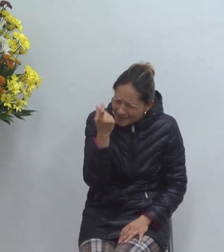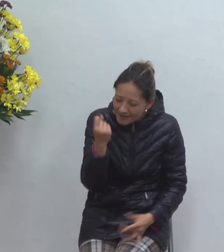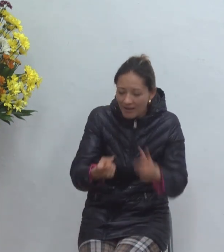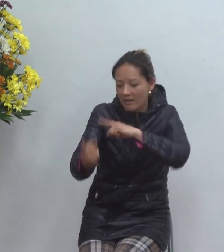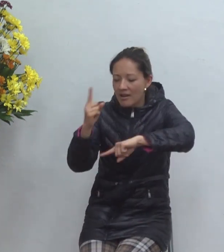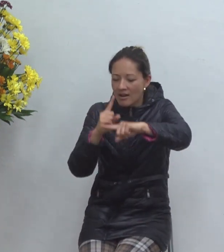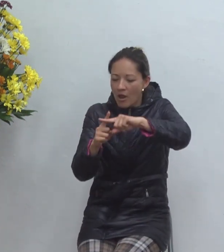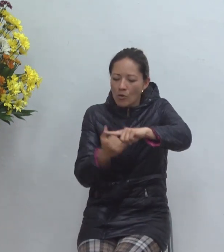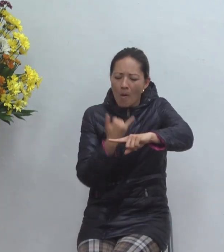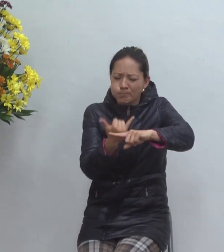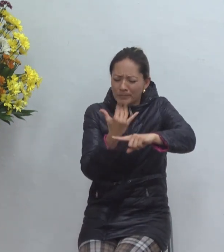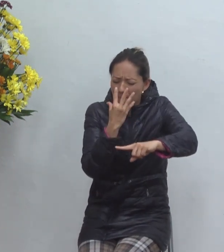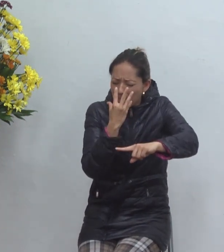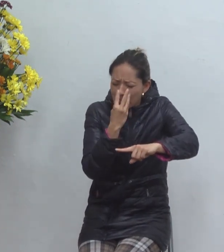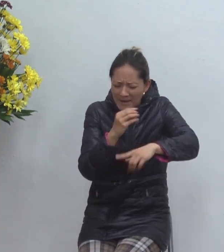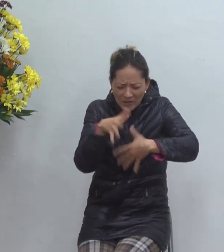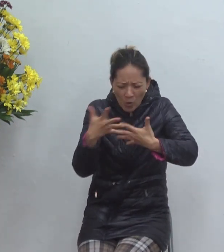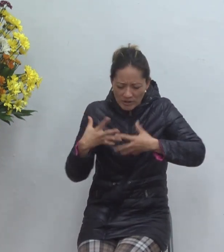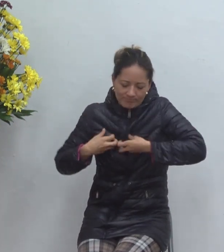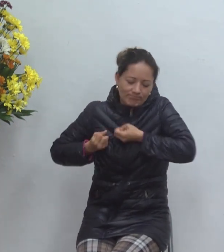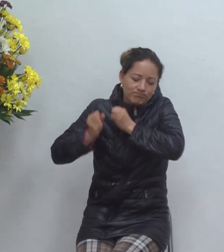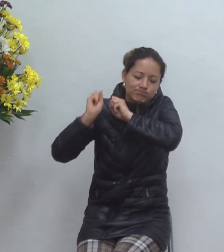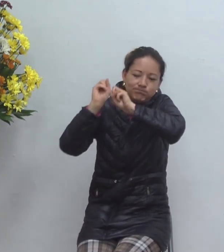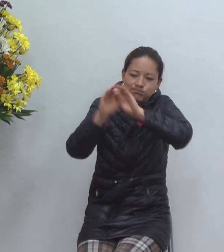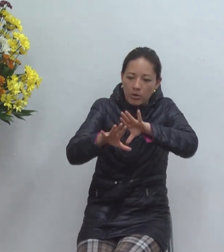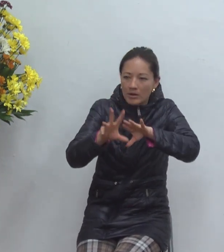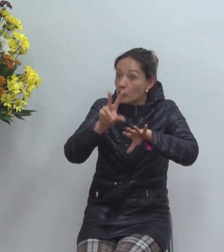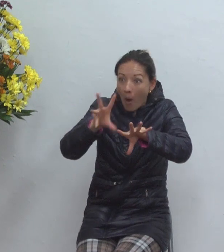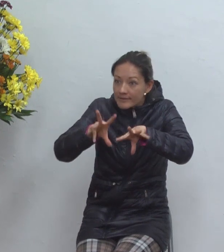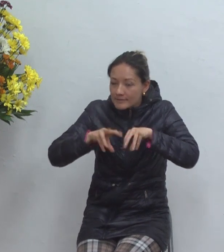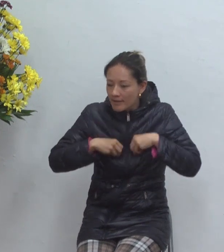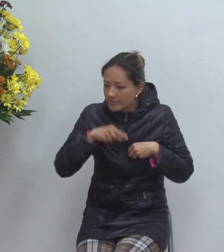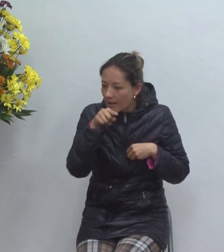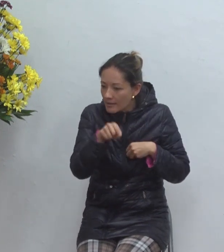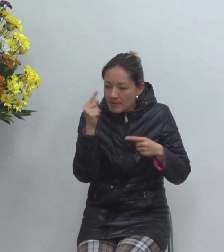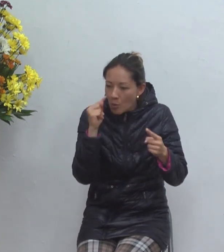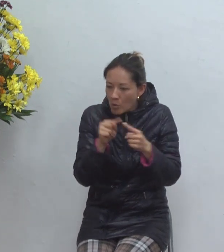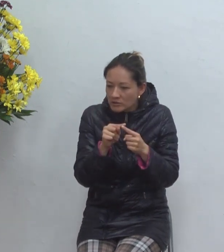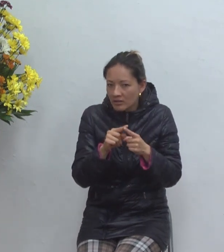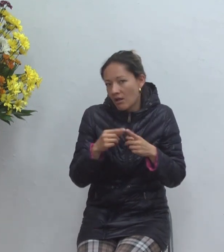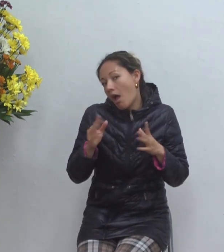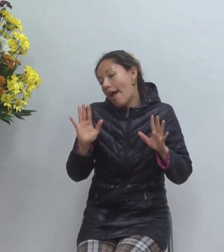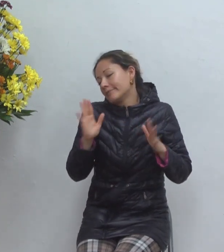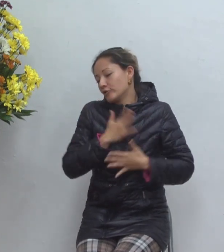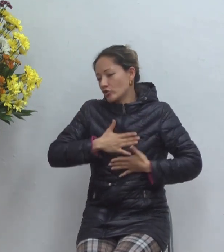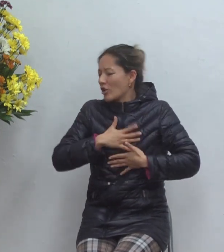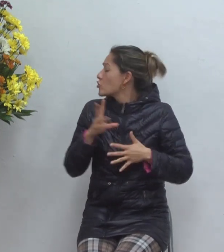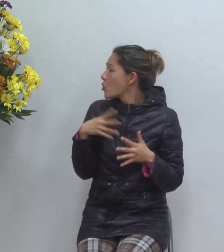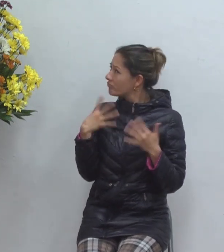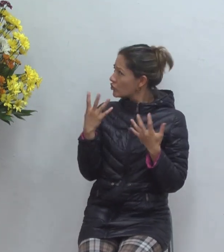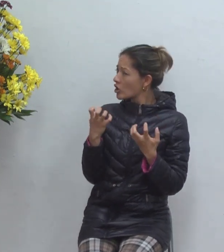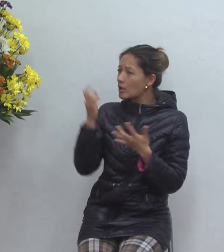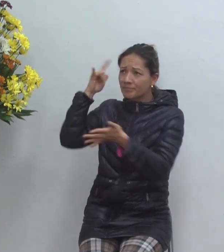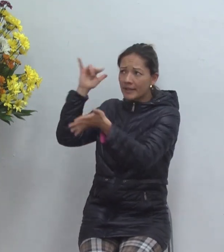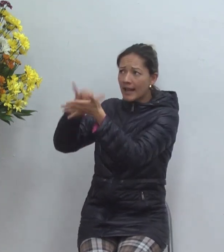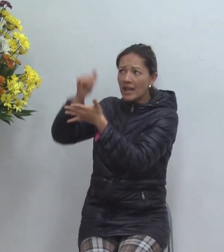nuestra maldad y nuestro pecado y si no lo aceptamos no yo quiero creer en Dios a mi manera hay su merced usted no tiene ni